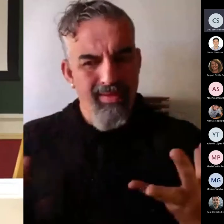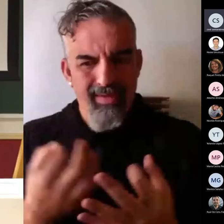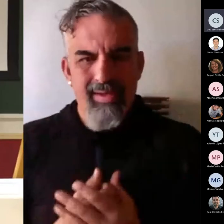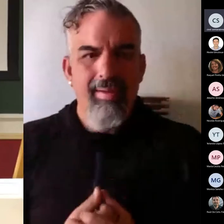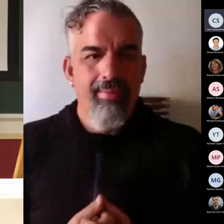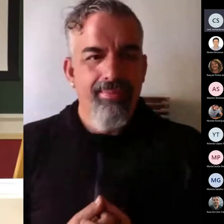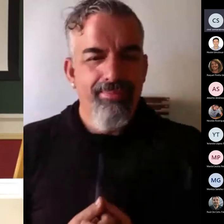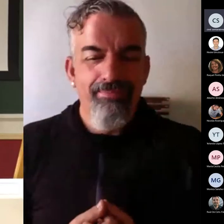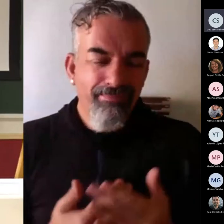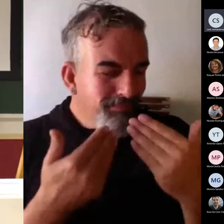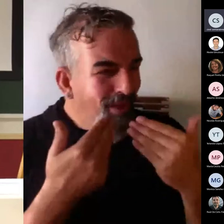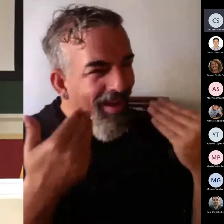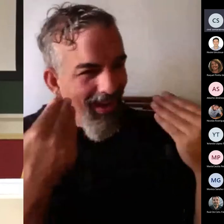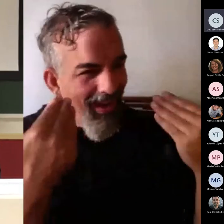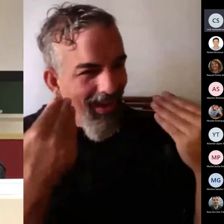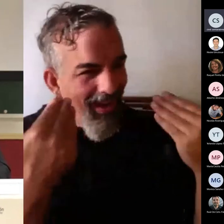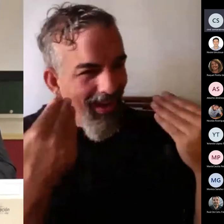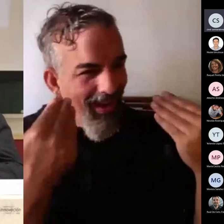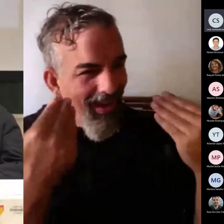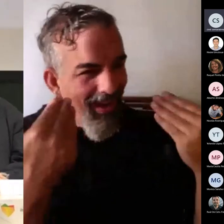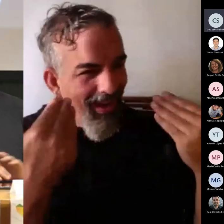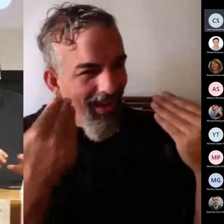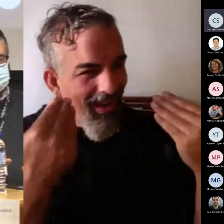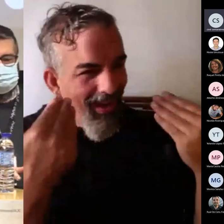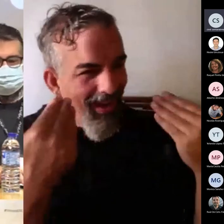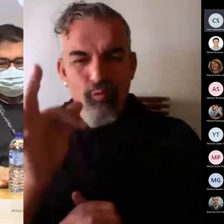Muchas gracias, Paco. Juan Antonio, por favor.